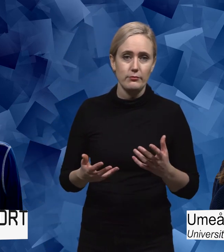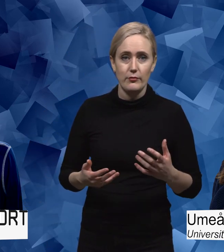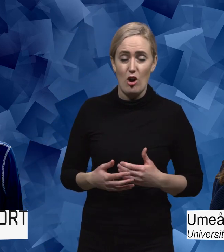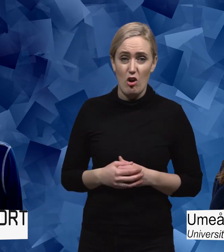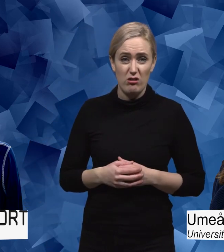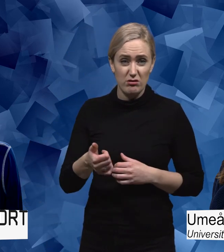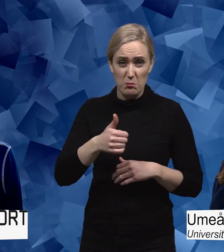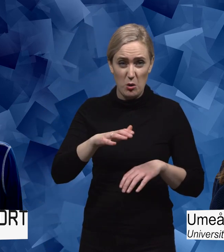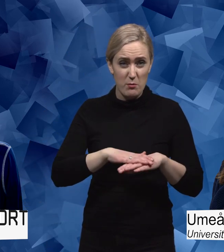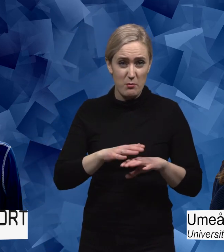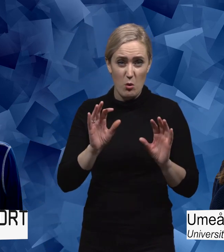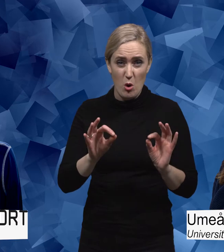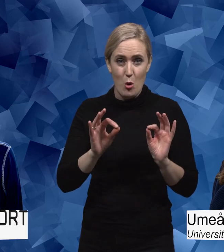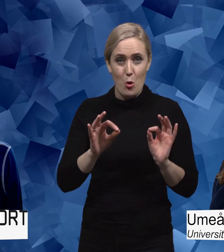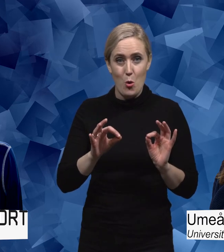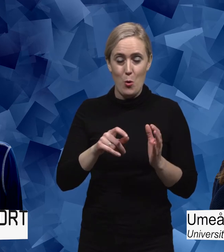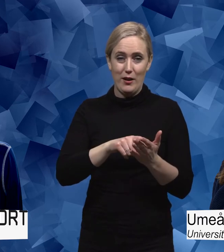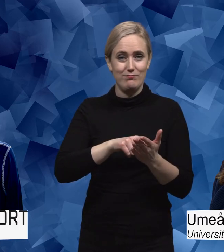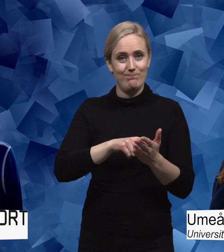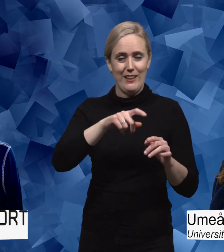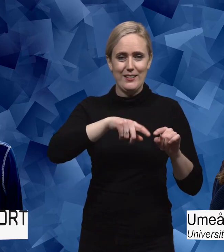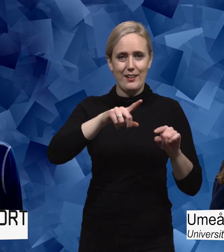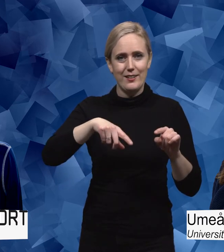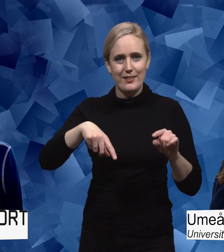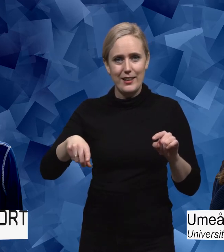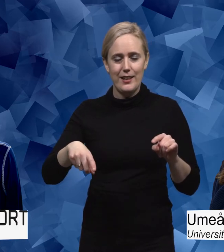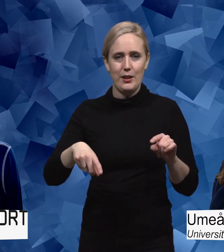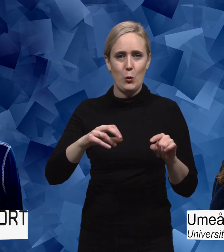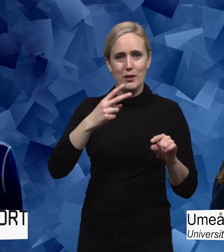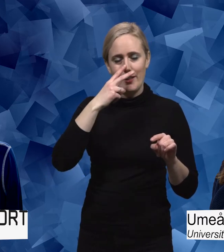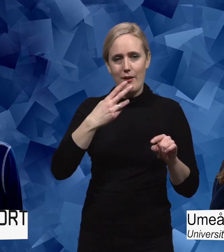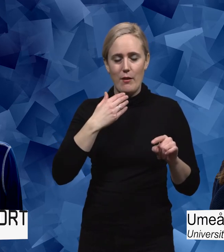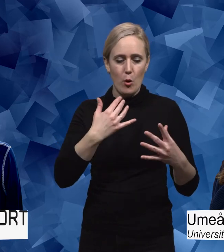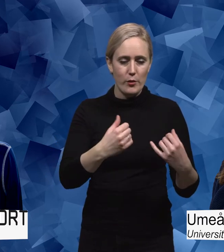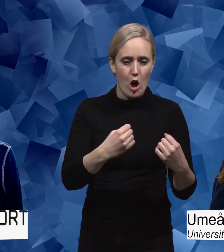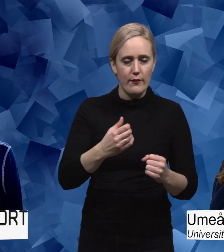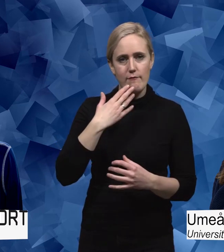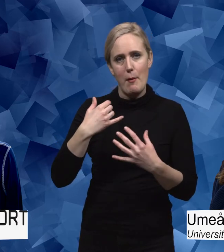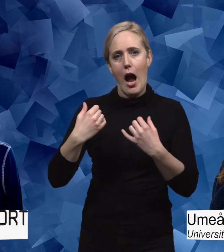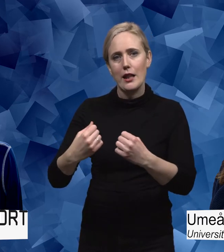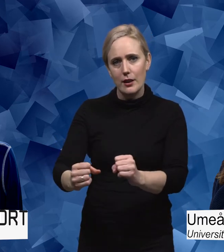Ja, det beror ju på hur man för statistik och hur man öronmärker både utöver och aktiviteter. Där